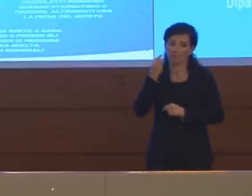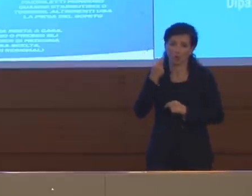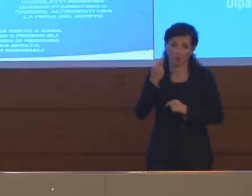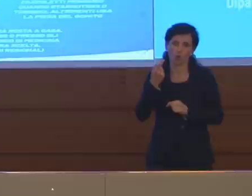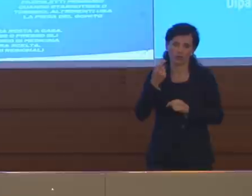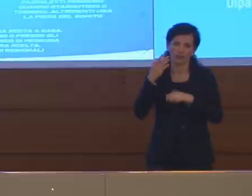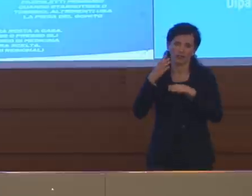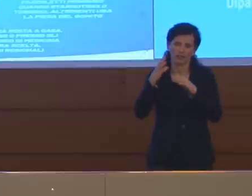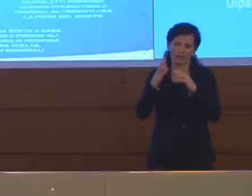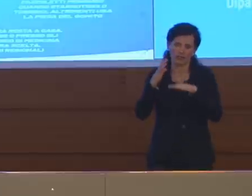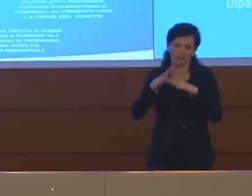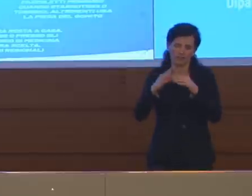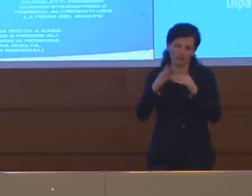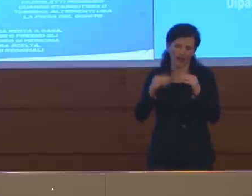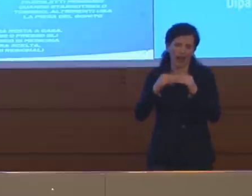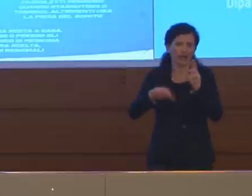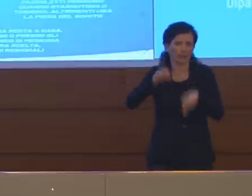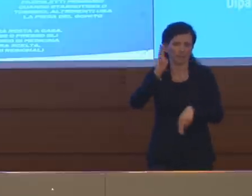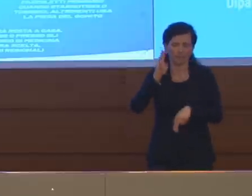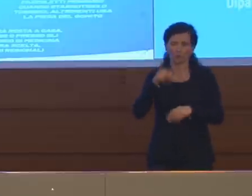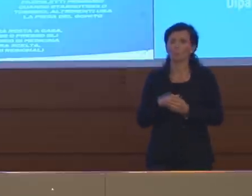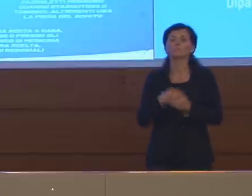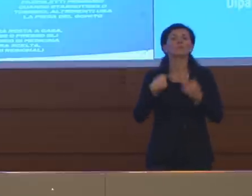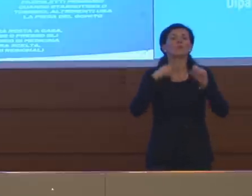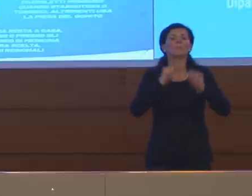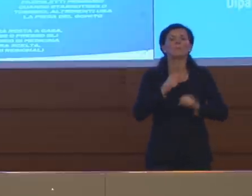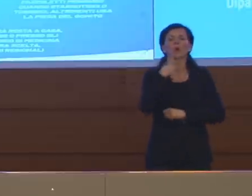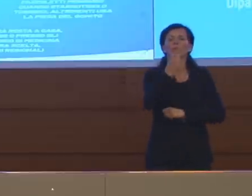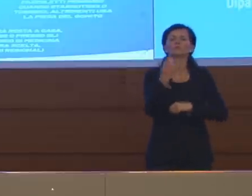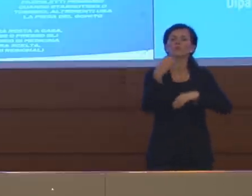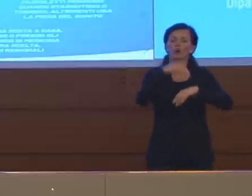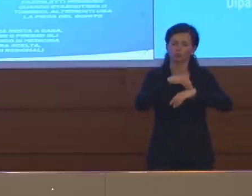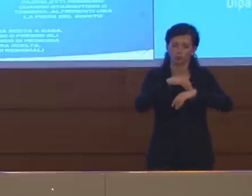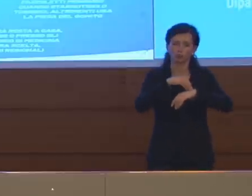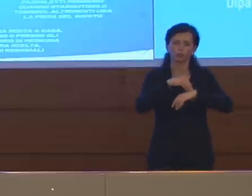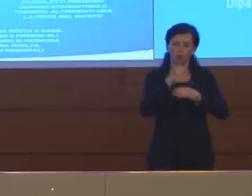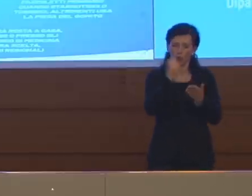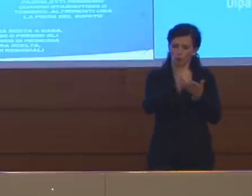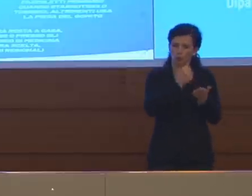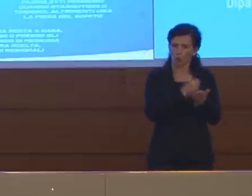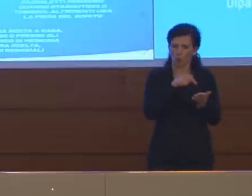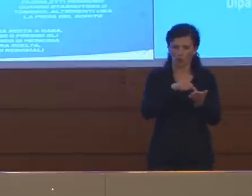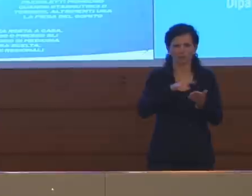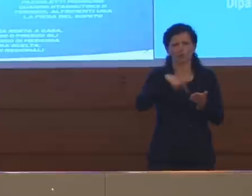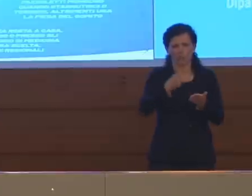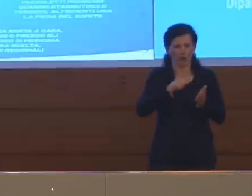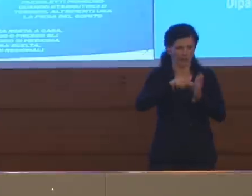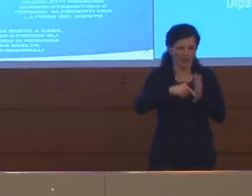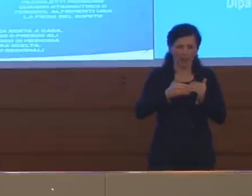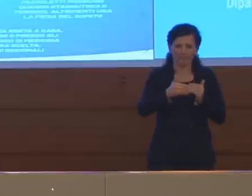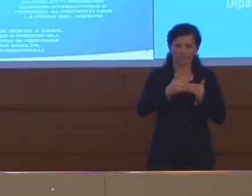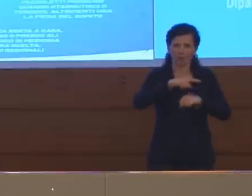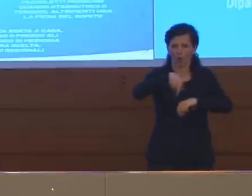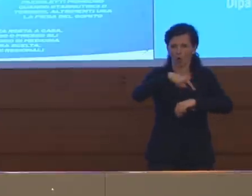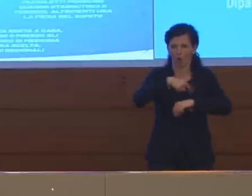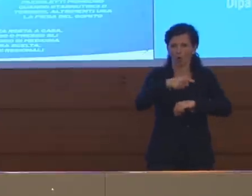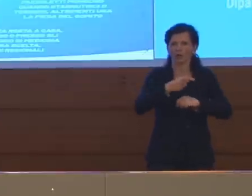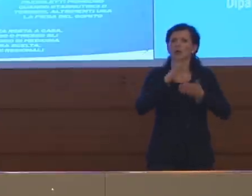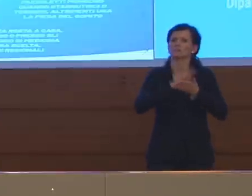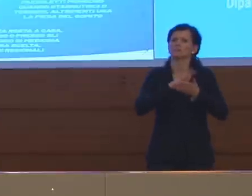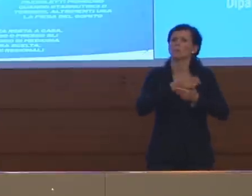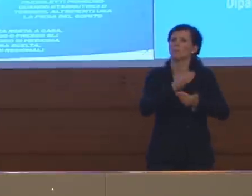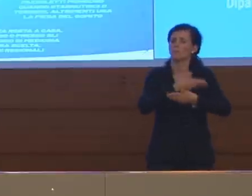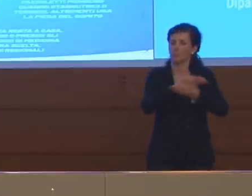Se vuole posso aggiungere che in fase di elaborazione un documento che credo verrà reso pubblico nelle prossime ore e verrà prima